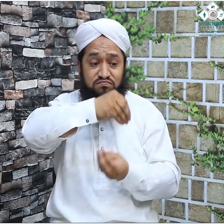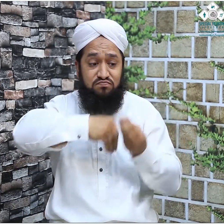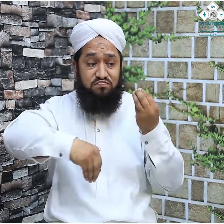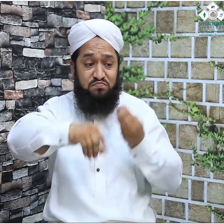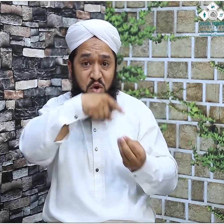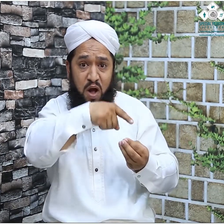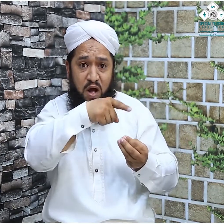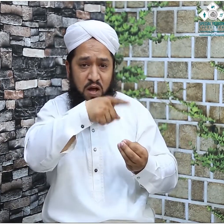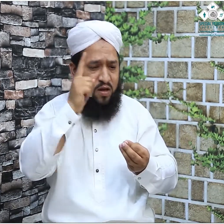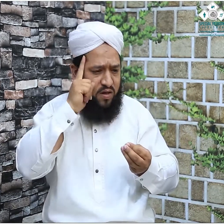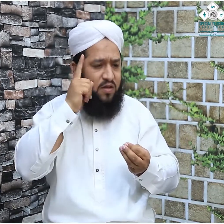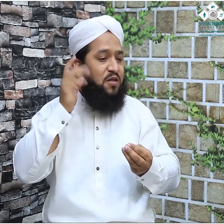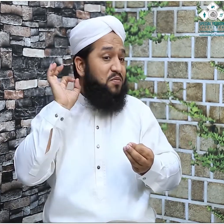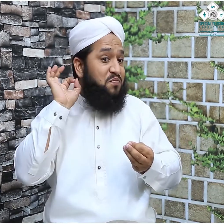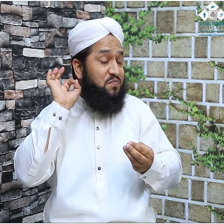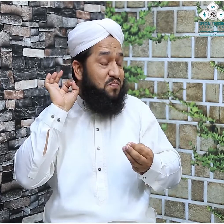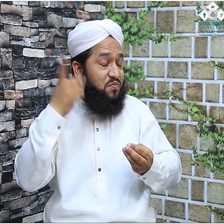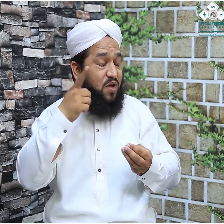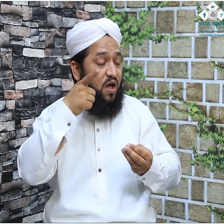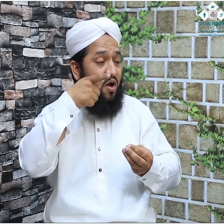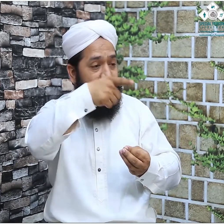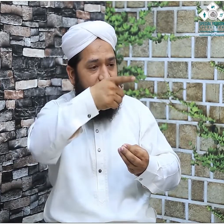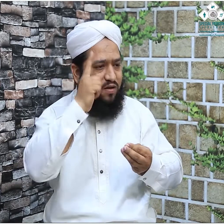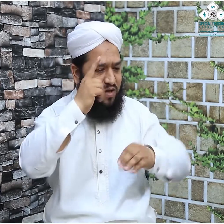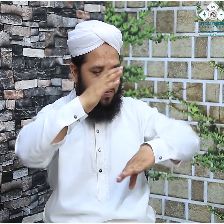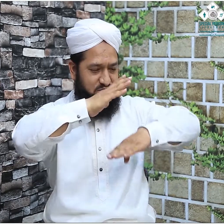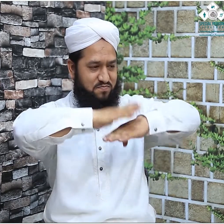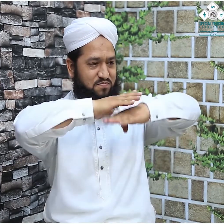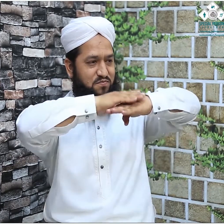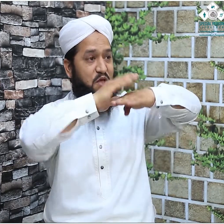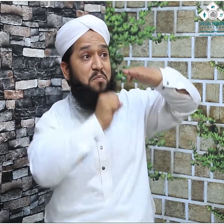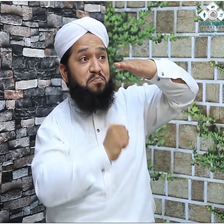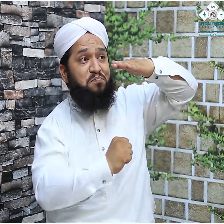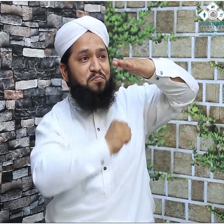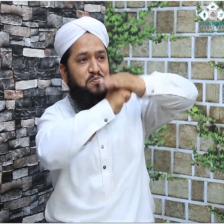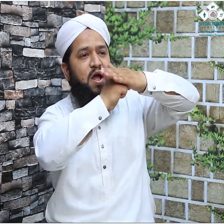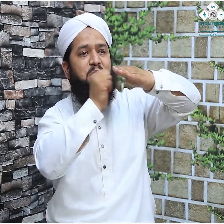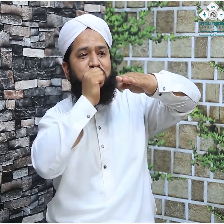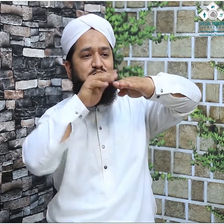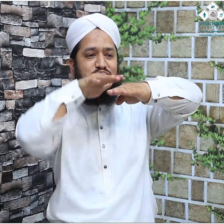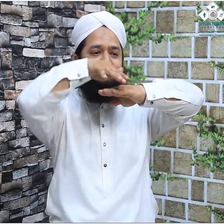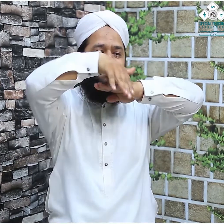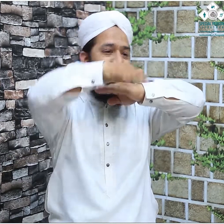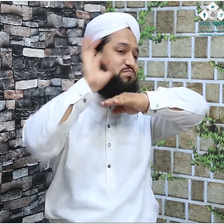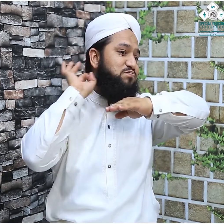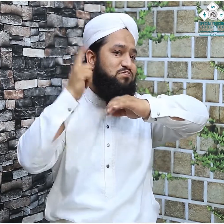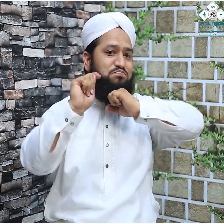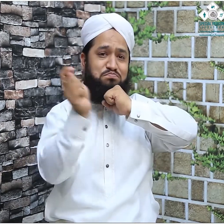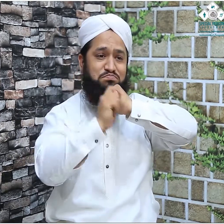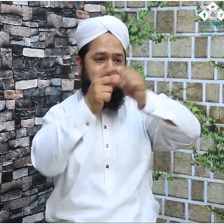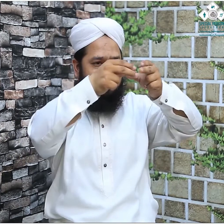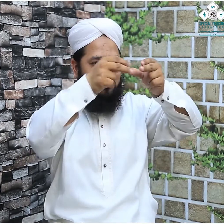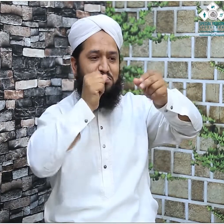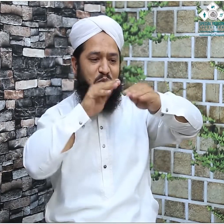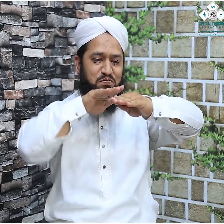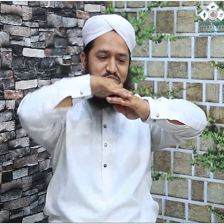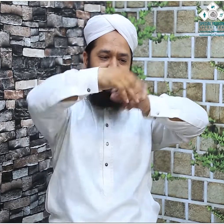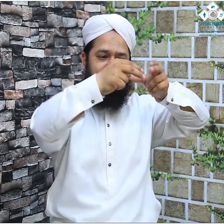ابراہیم اور حجر اسود یہ چوری کر کے اسے لے جانا چاہتے تھے اصل میں اس کو بھی شوق چڑھا تھا جنون ہو گیا تھا کہ